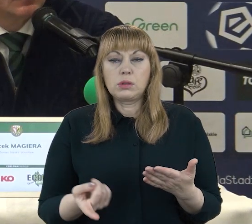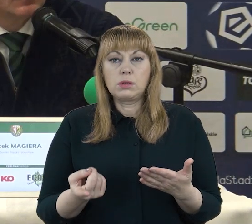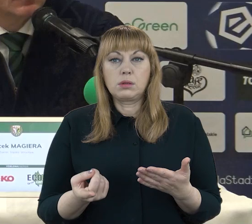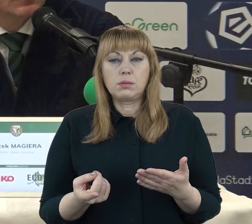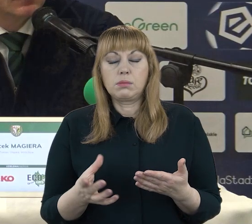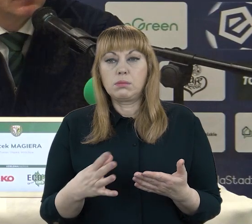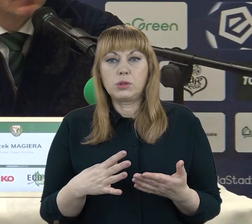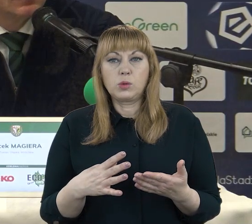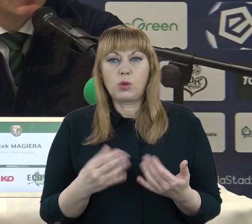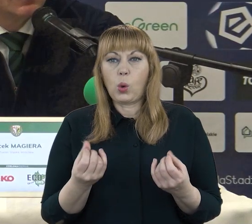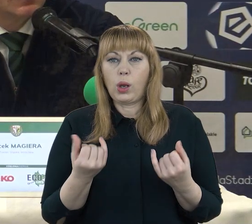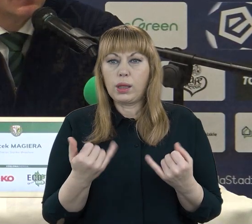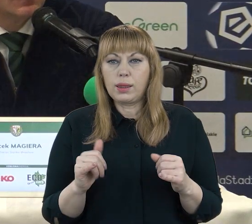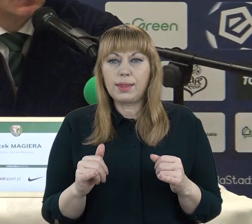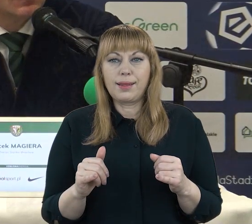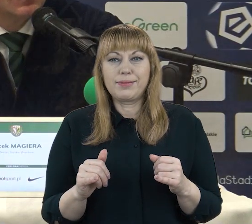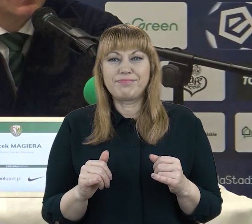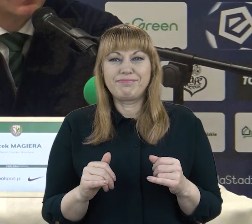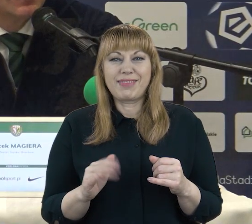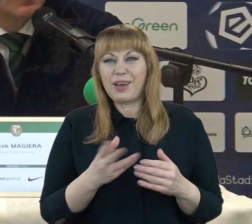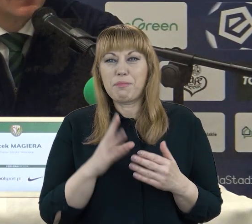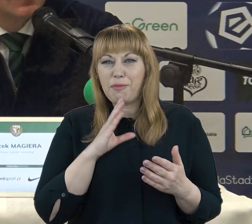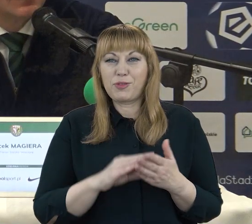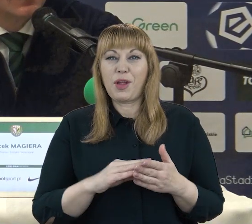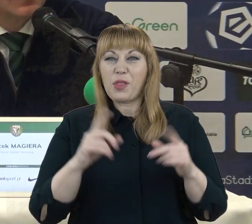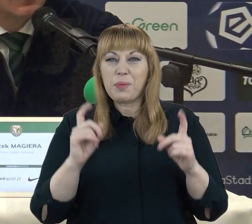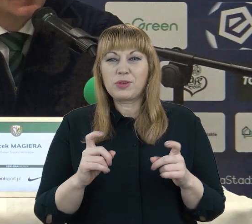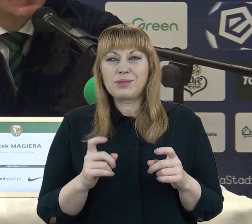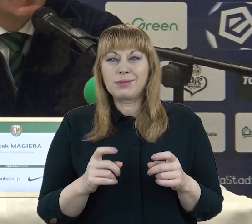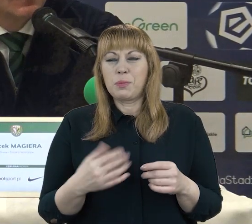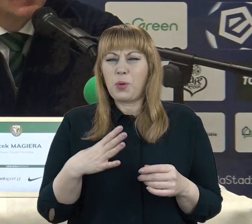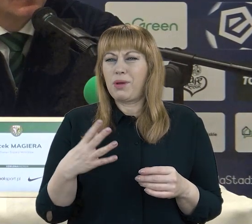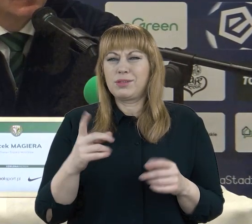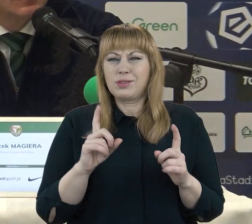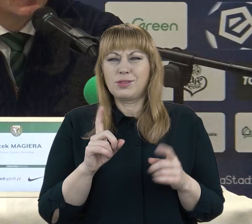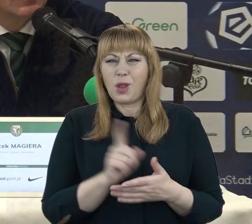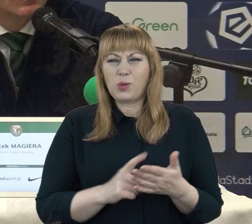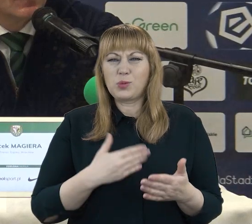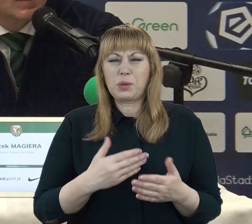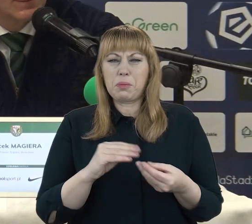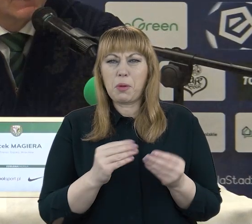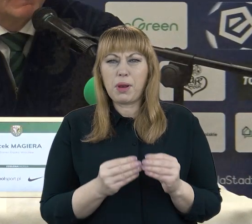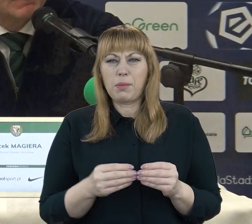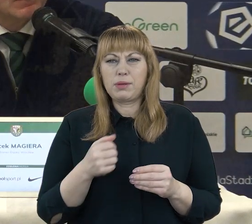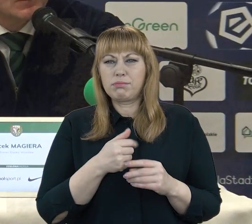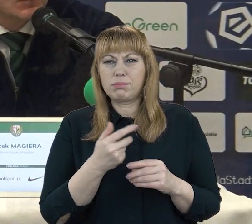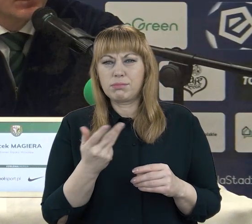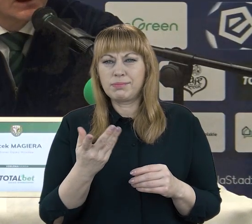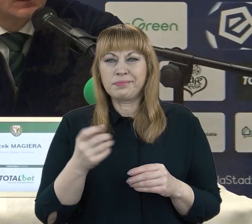inaczej od początku. W ostatnich meczach Śląsk miał pewne problemy te seria porażek na wyjeździe i